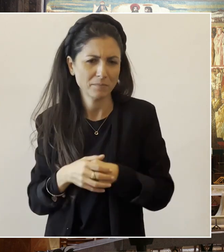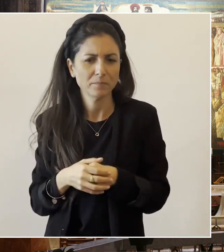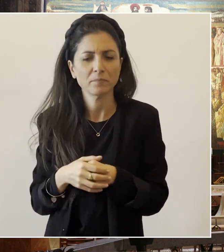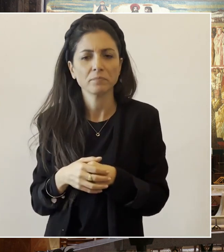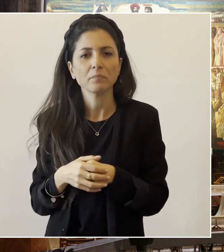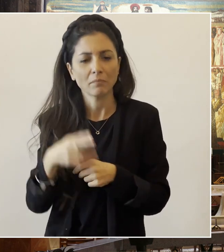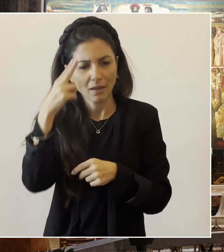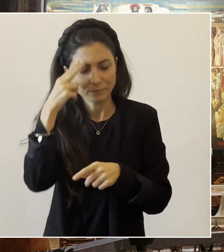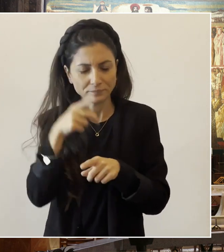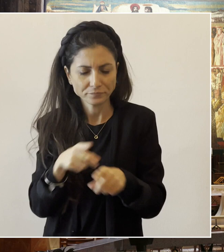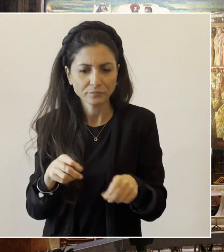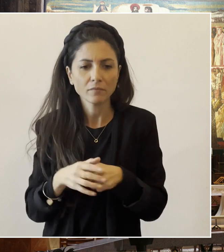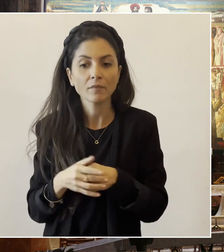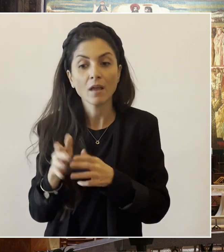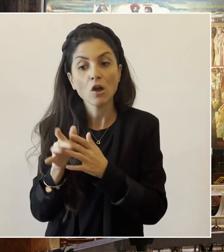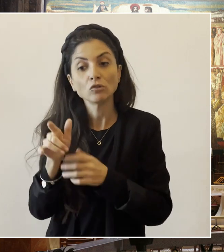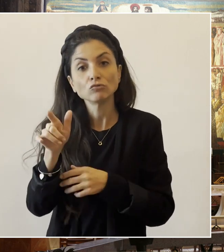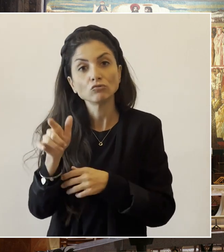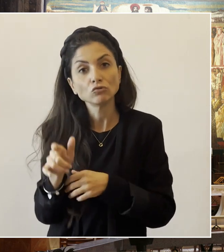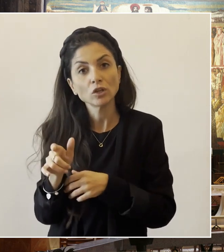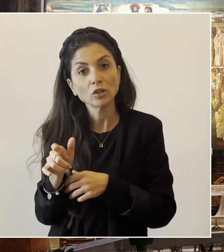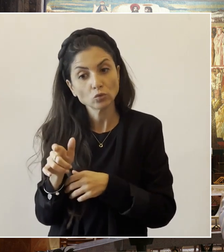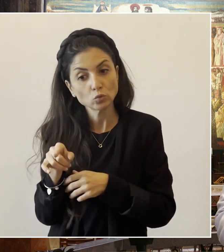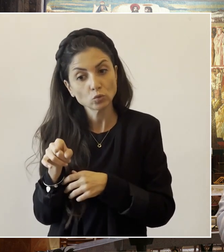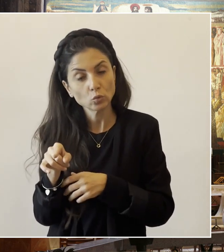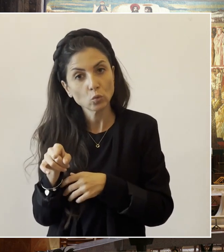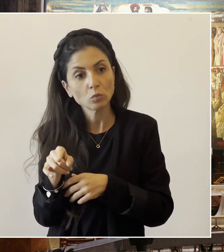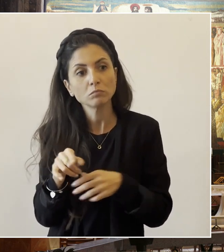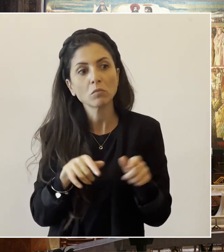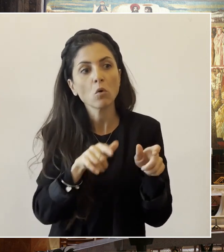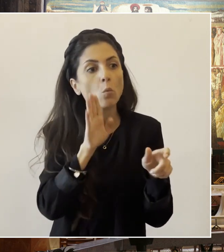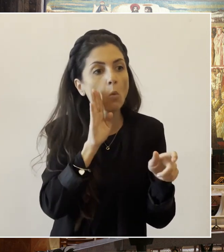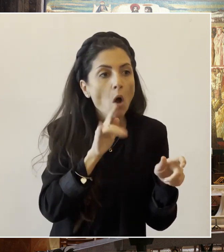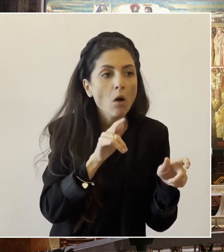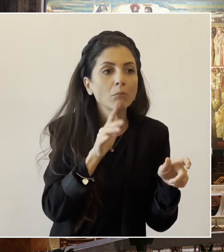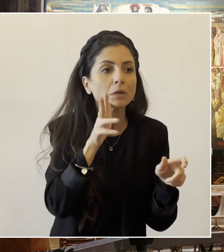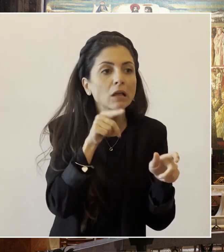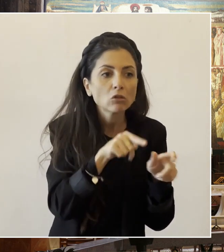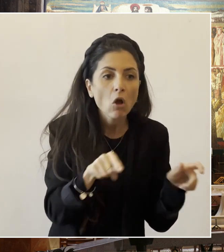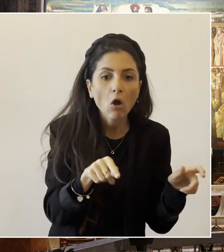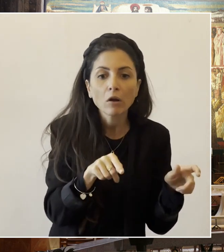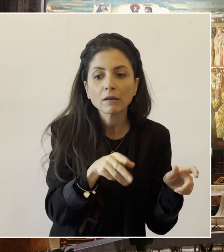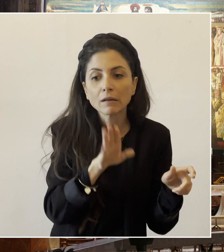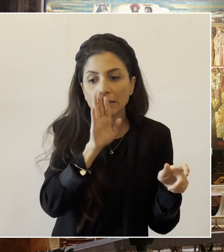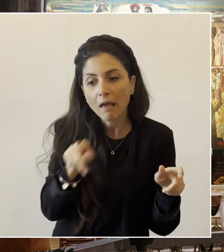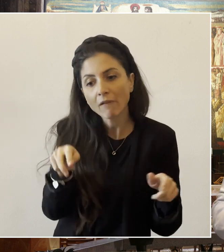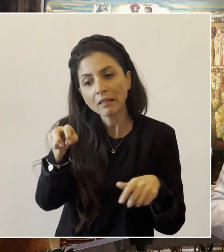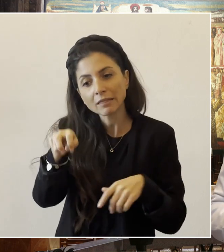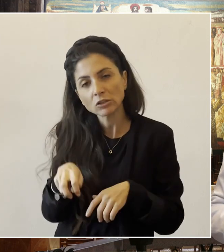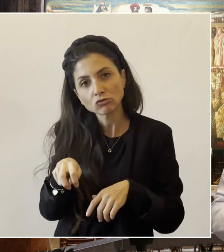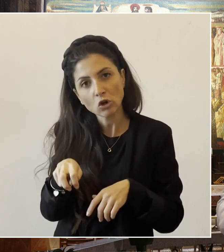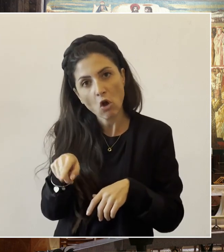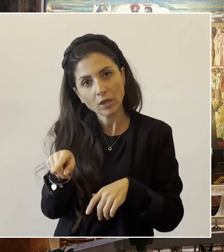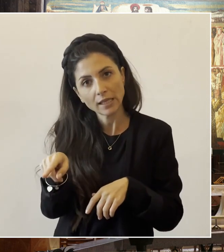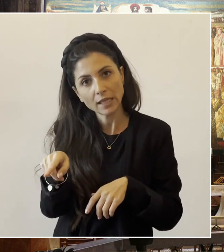Betlemme, di cui tra qualche giorno faremo memoria, gli uomini e le donne si sono inginocchiati davanti a lui, nell'ultima notte, l